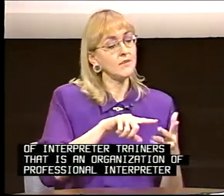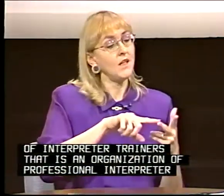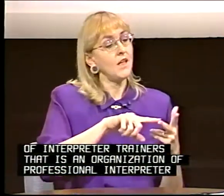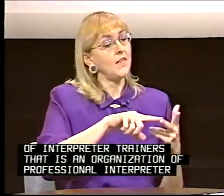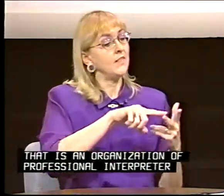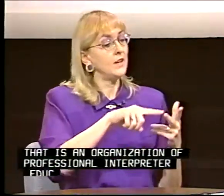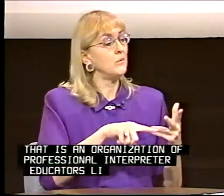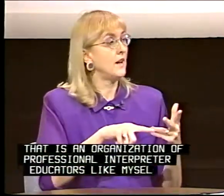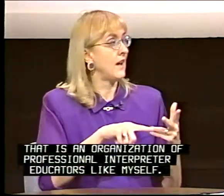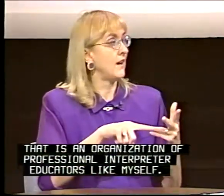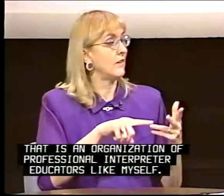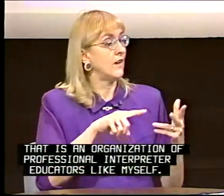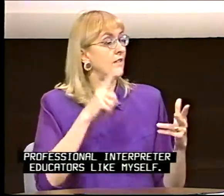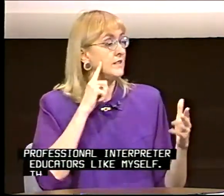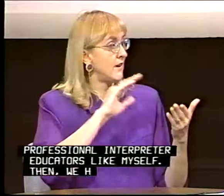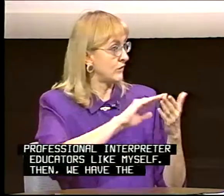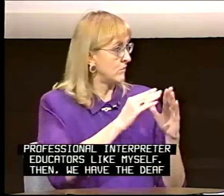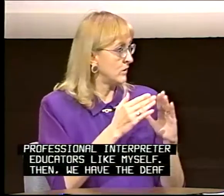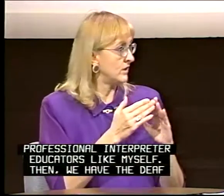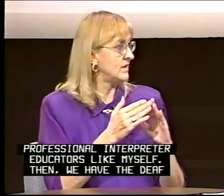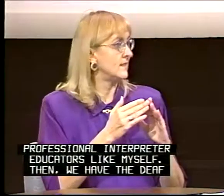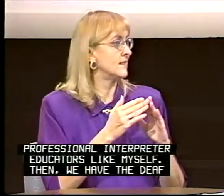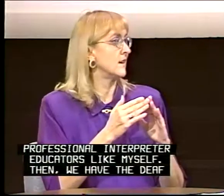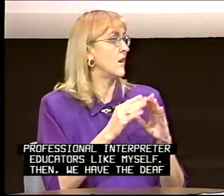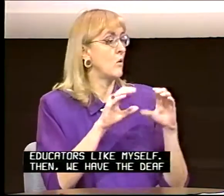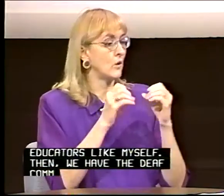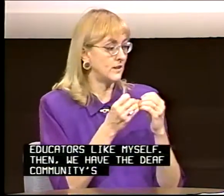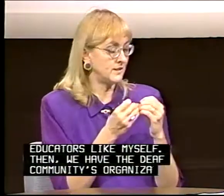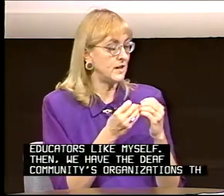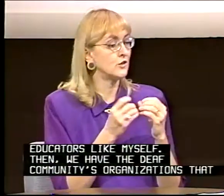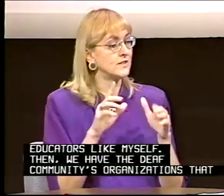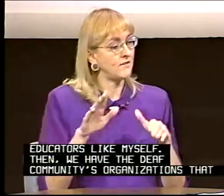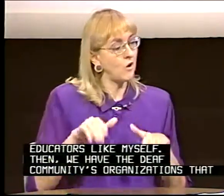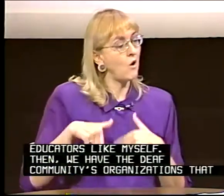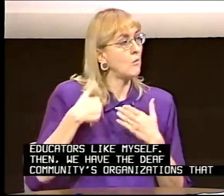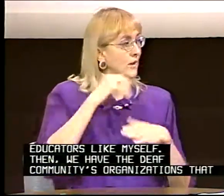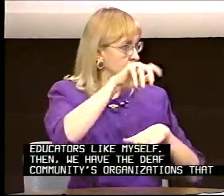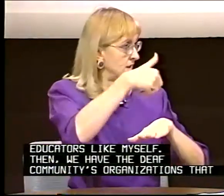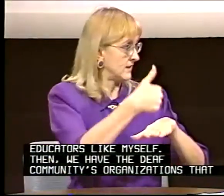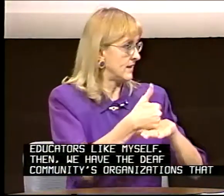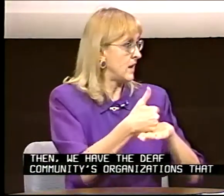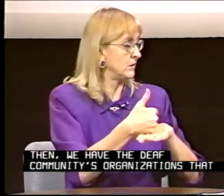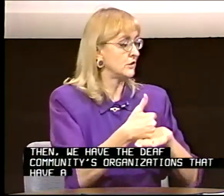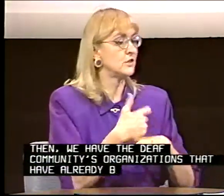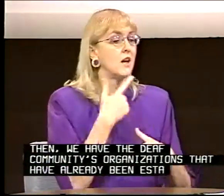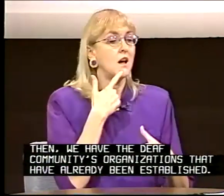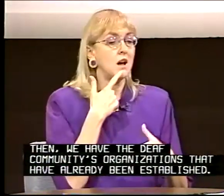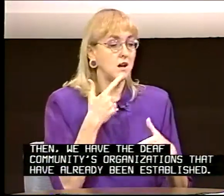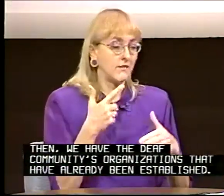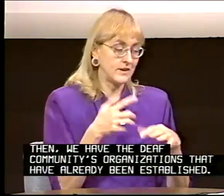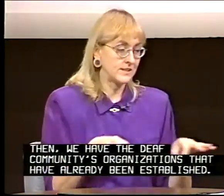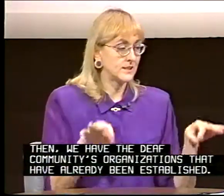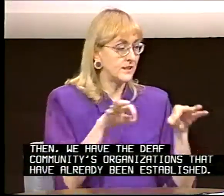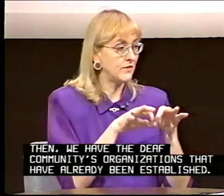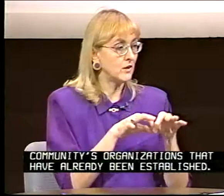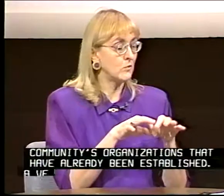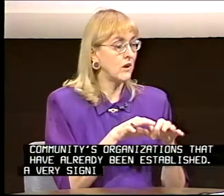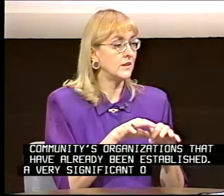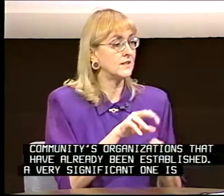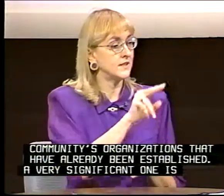Then we have the deaf communities' organizations that have already been established. A very significant one is the